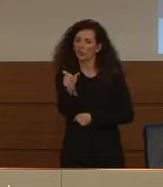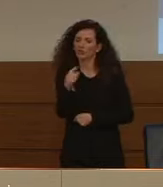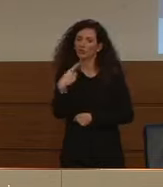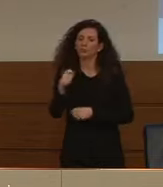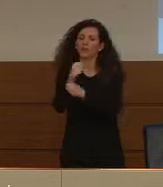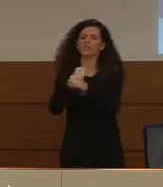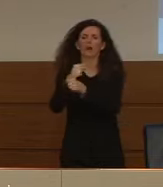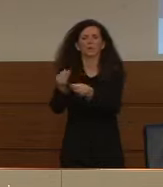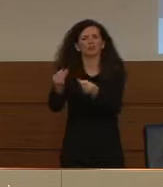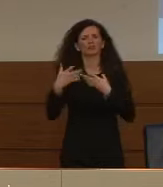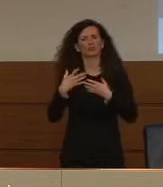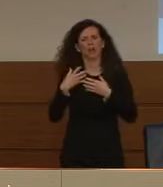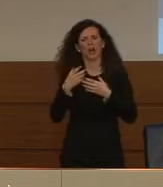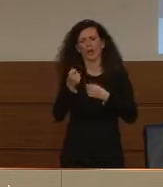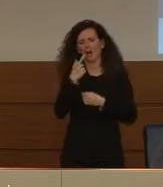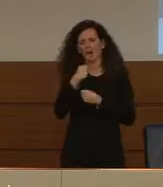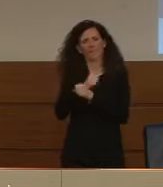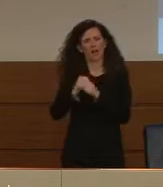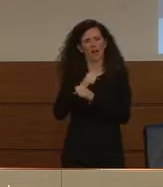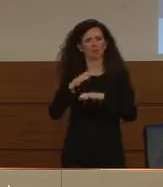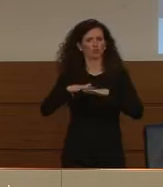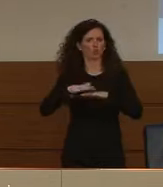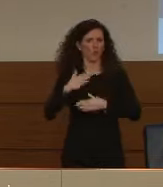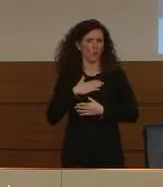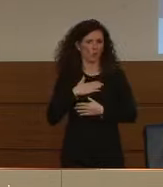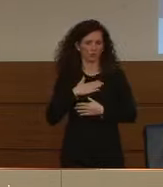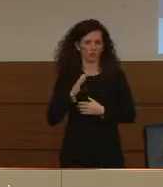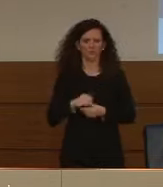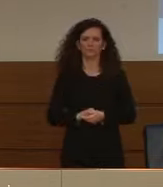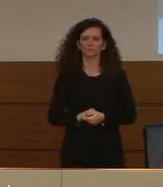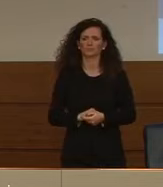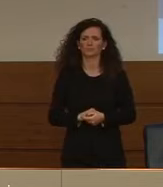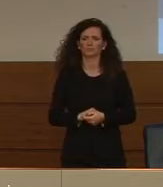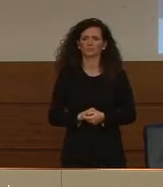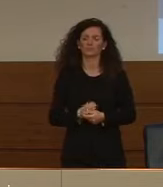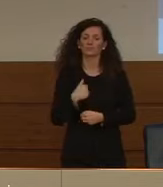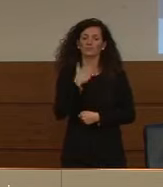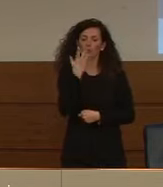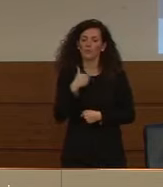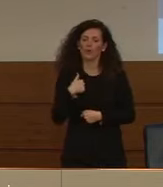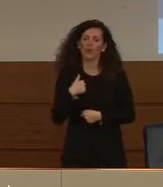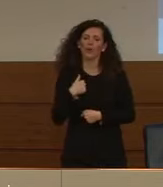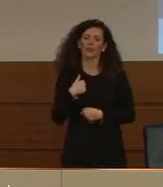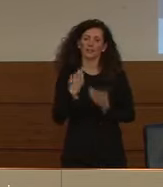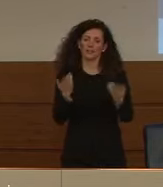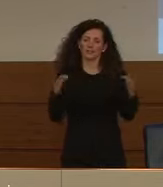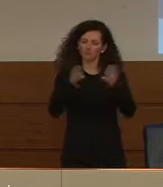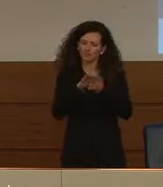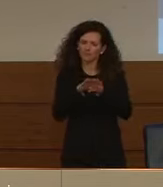Vorrei concludere poi con un appello,